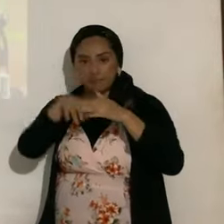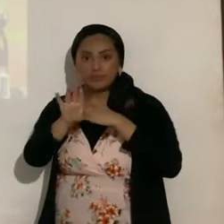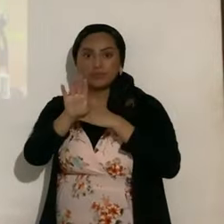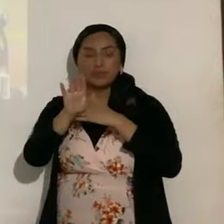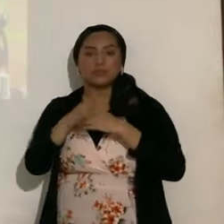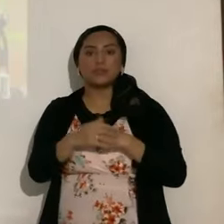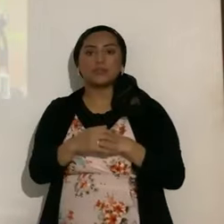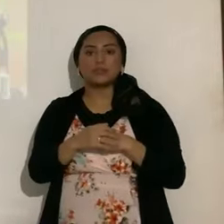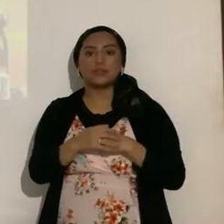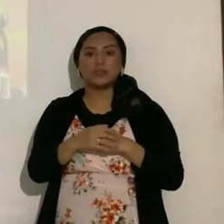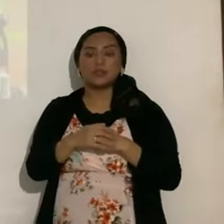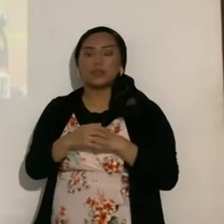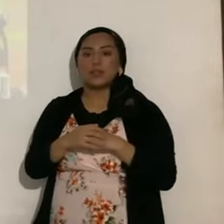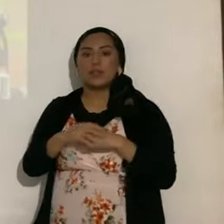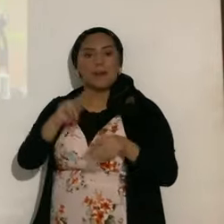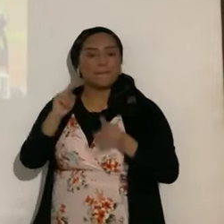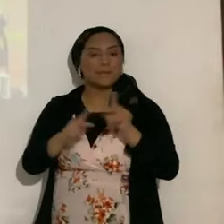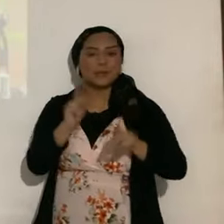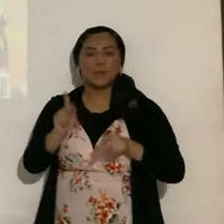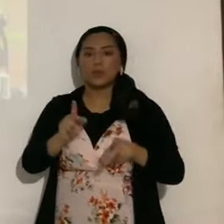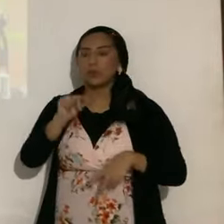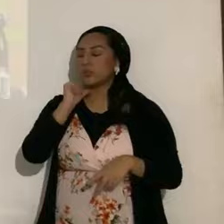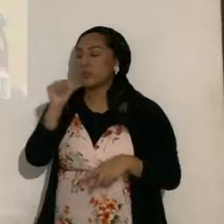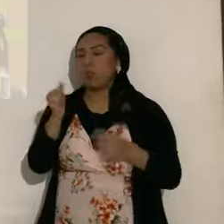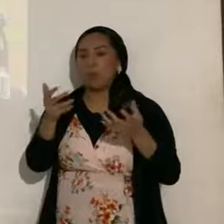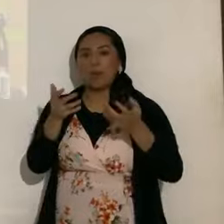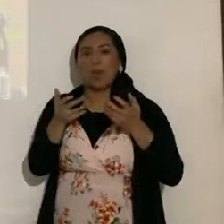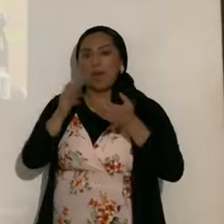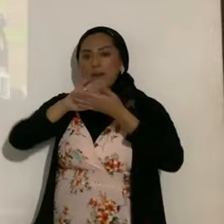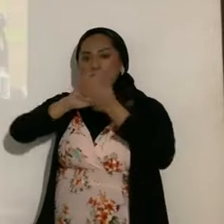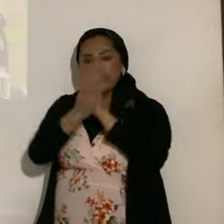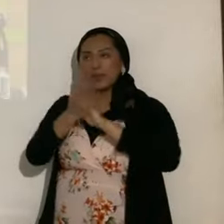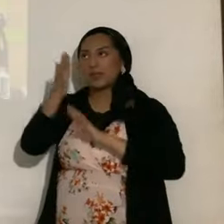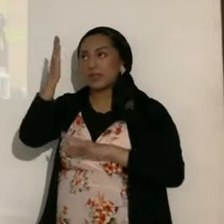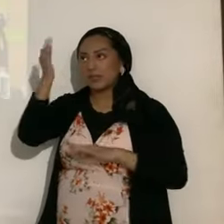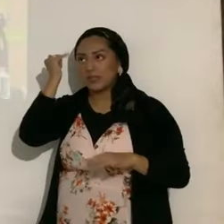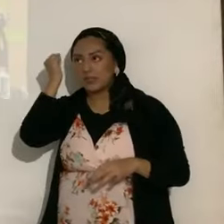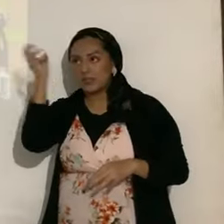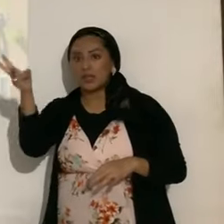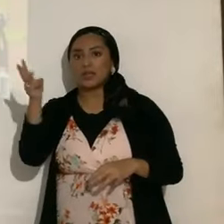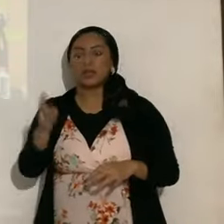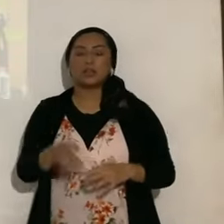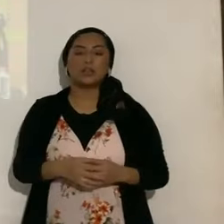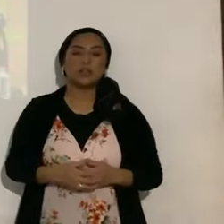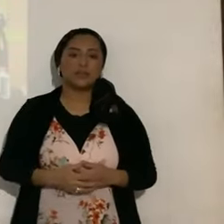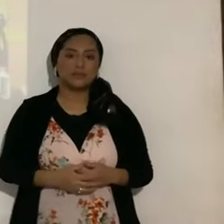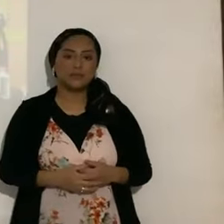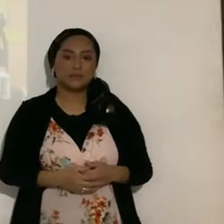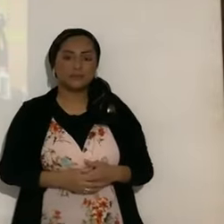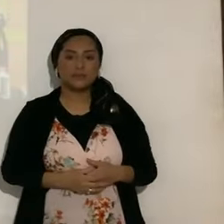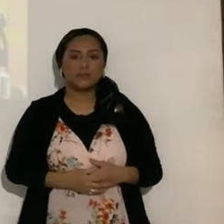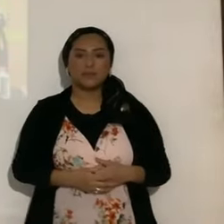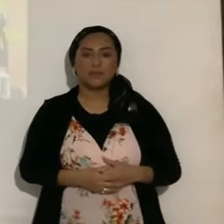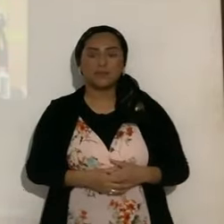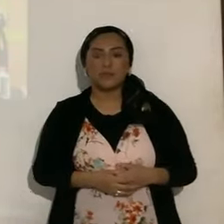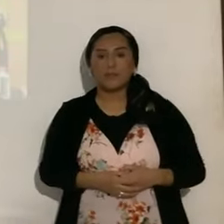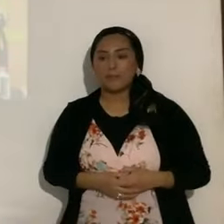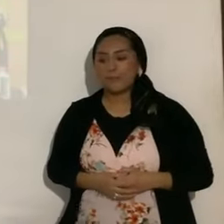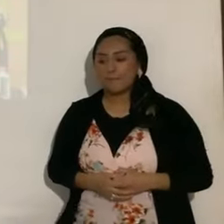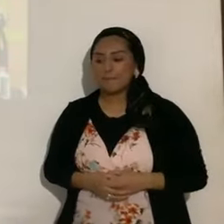los peces, que no han querido, convertirse a Yahshua Mashiach, los humanos, que no han querido, convertirse a Yahshua Mashiach, y en